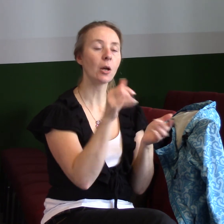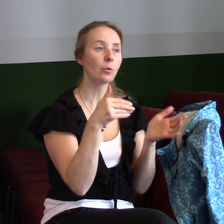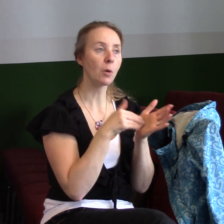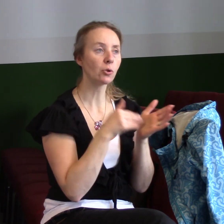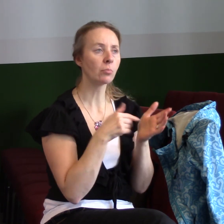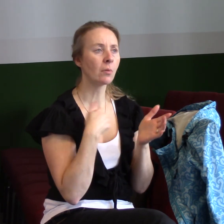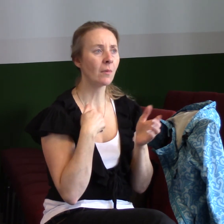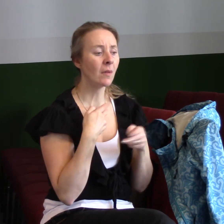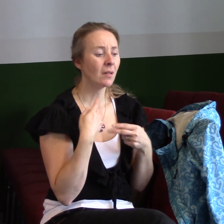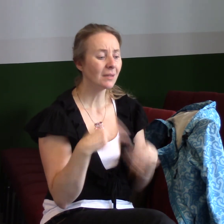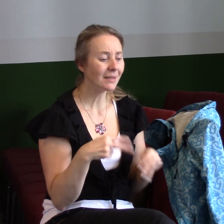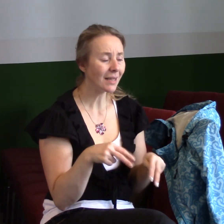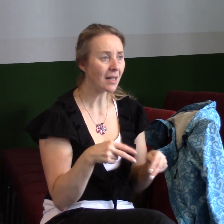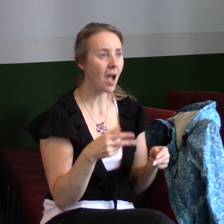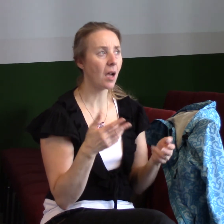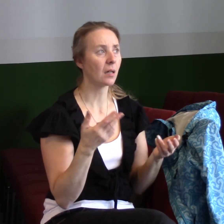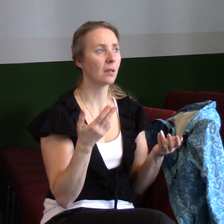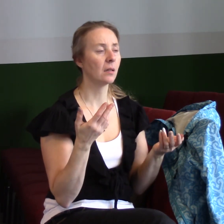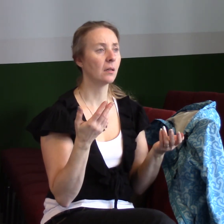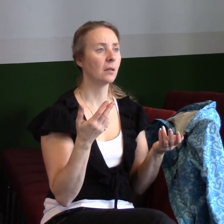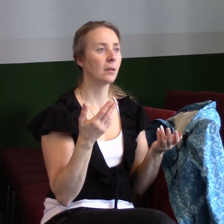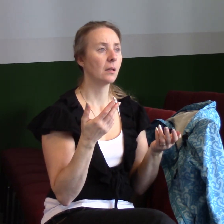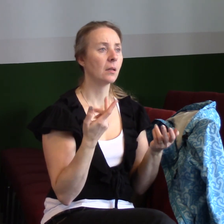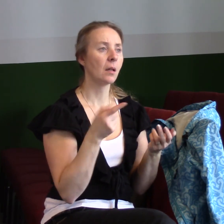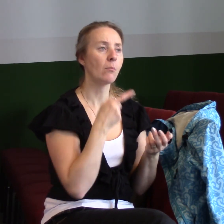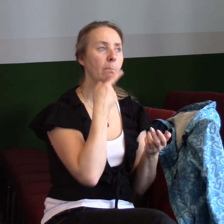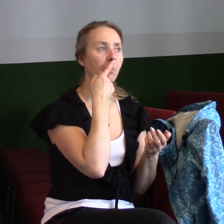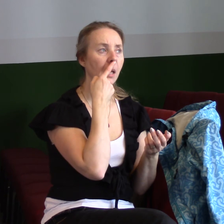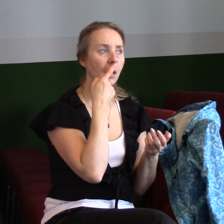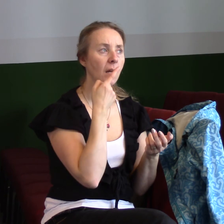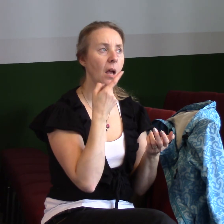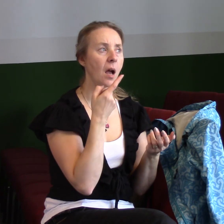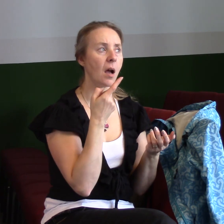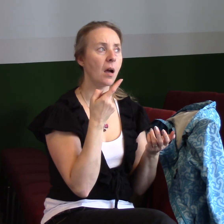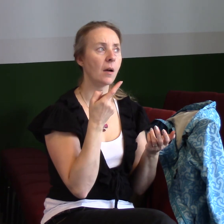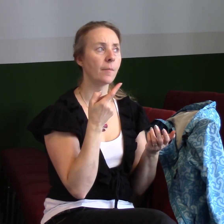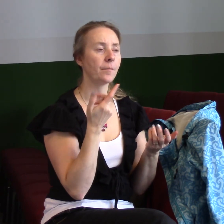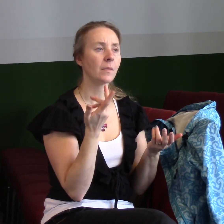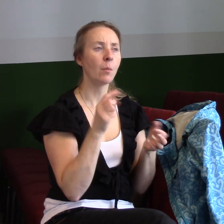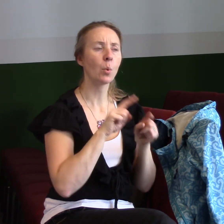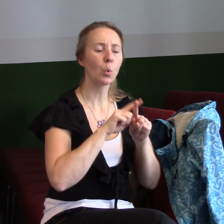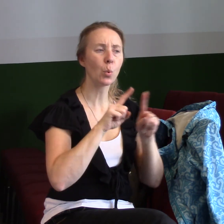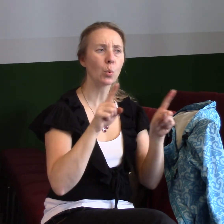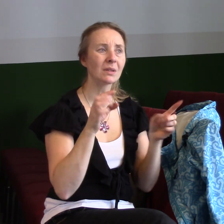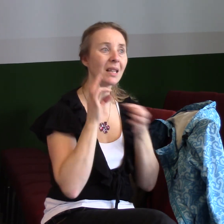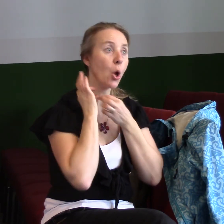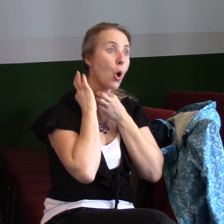strachů, někdo potřebuje svobodu od své býchy, někdo potřebuje svobodu z nějakých různých odrodství, já už jsem o nich mluvil.